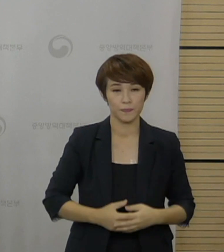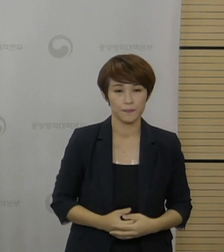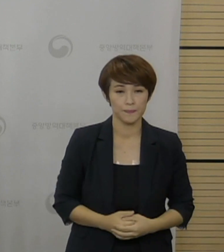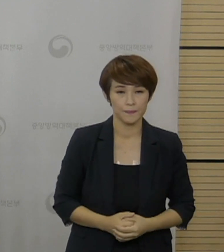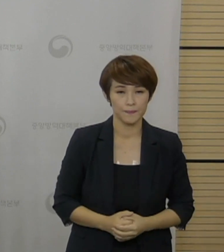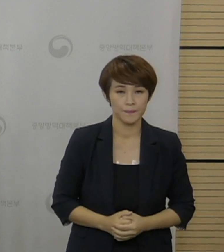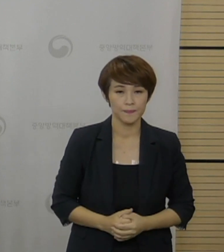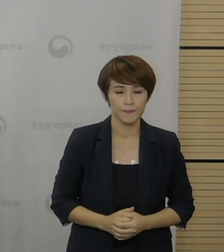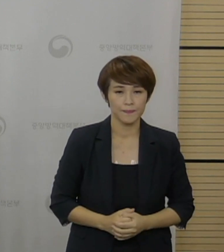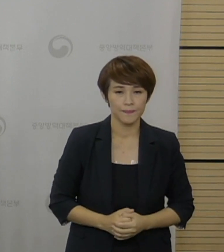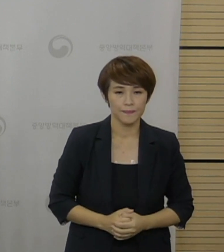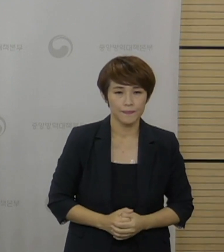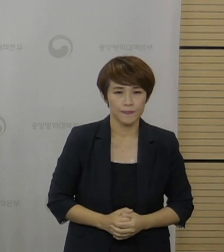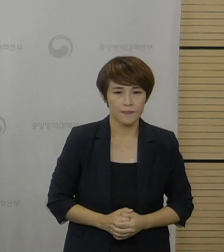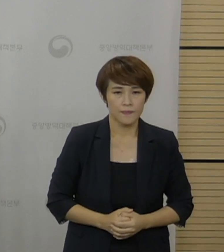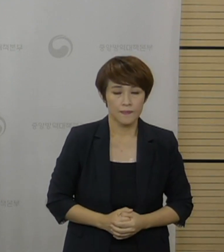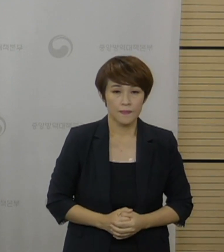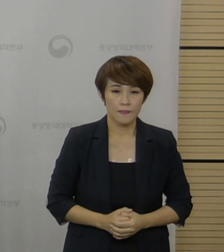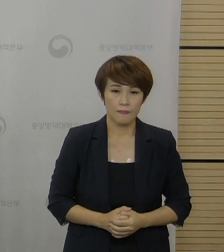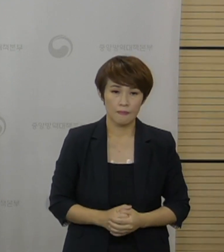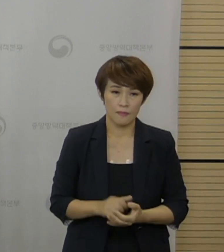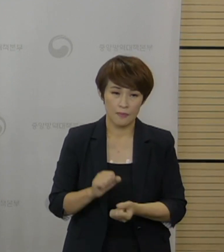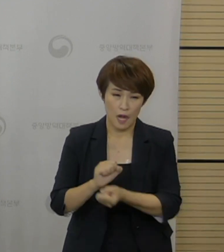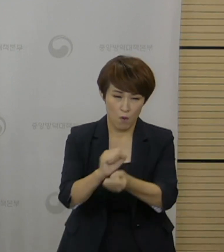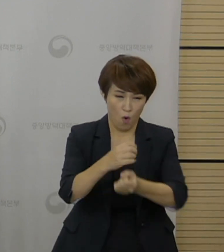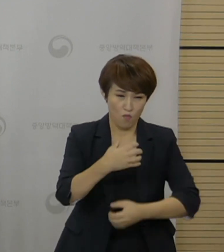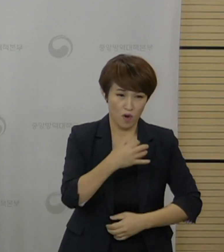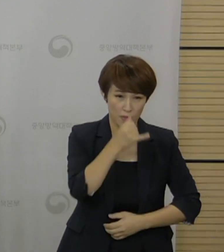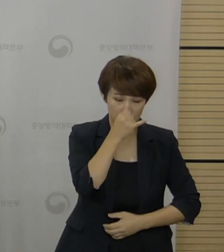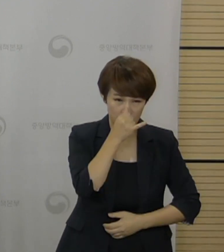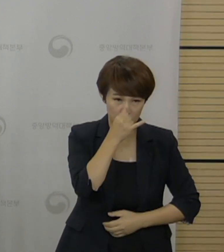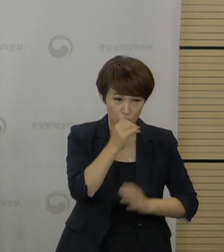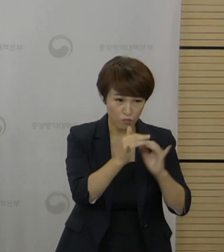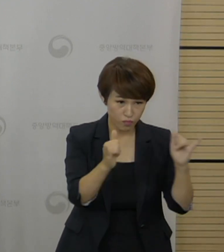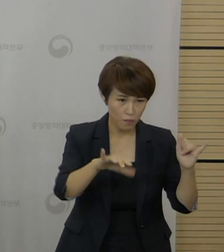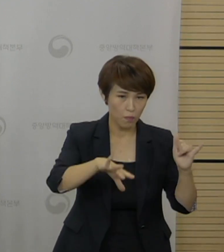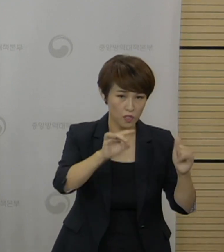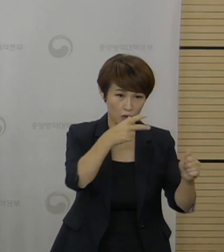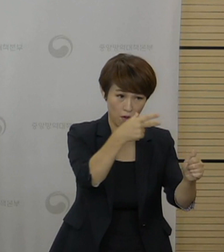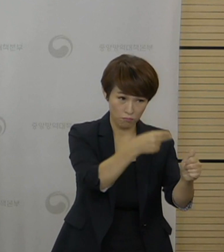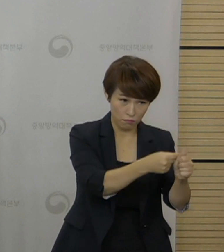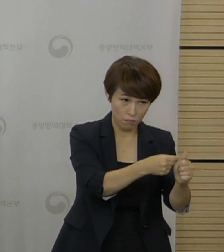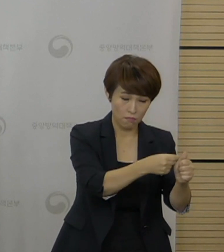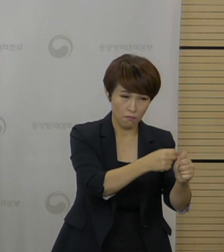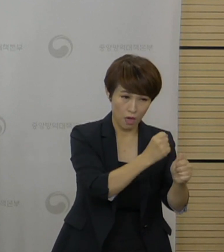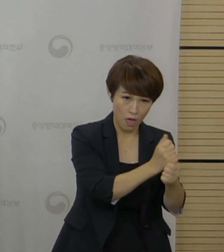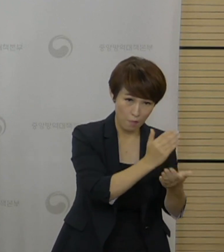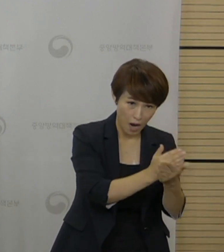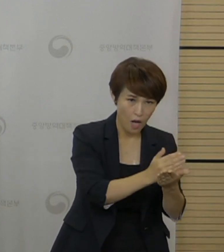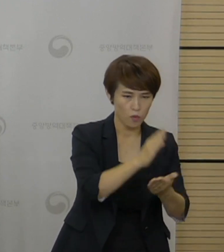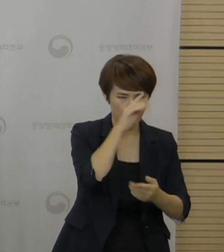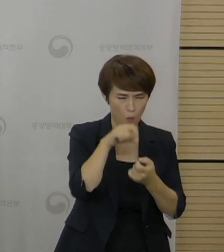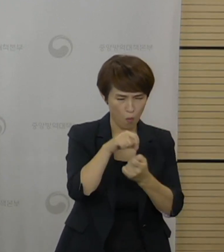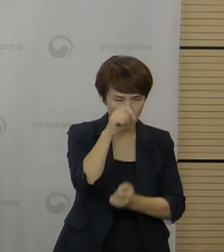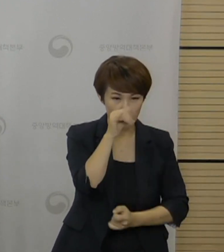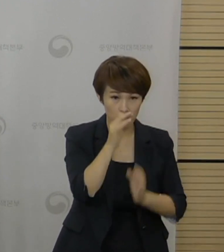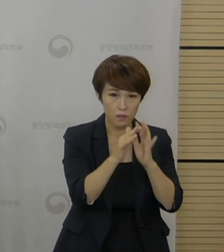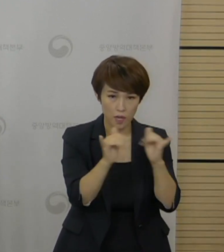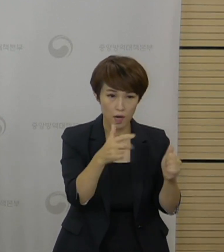밖의 각종 감염 위험도가 높은 대상군에 대한 우선 접종이라든지 만성질환자를 포함해서 이런